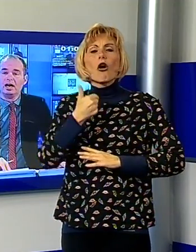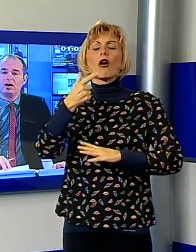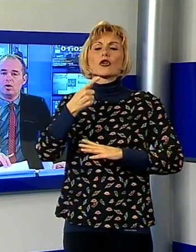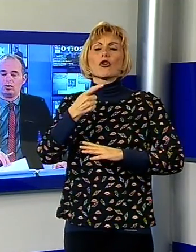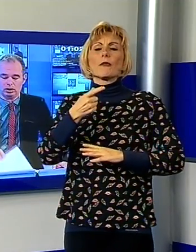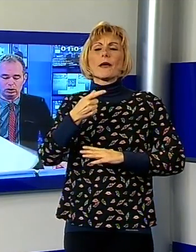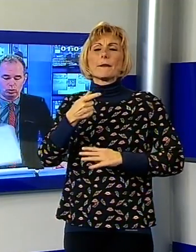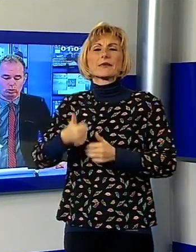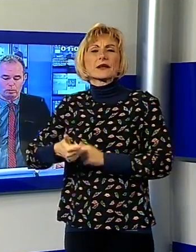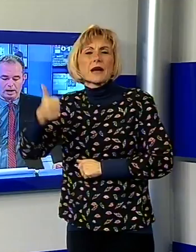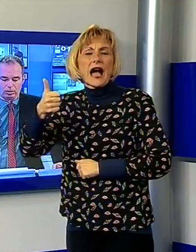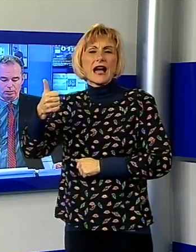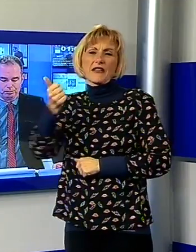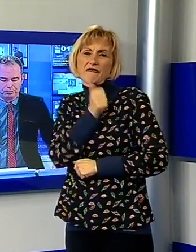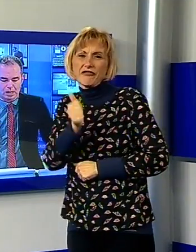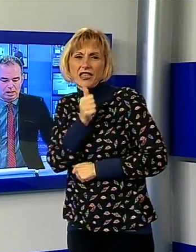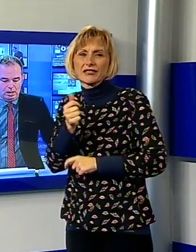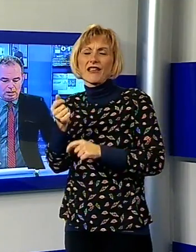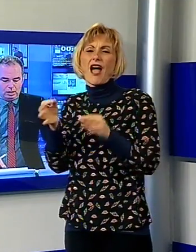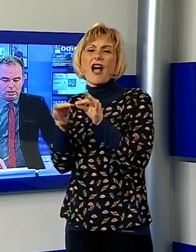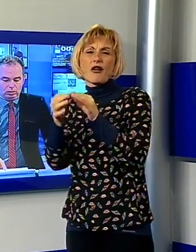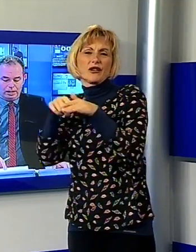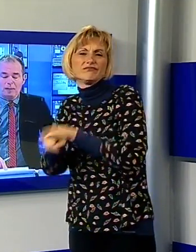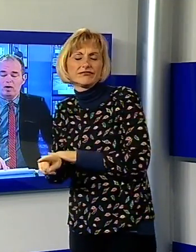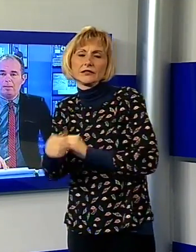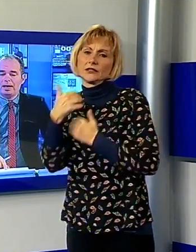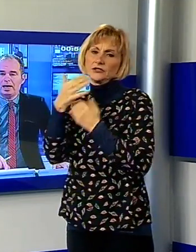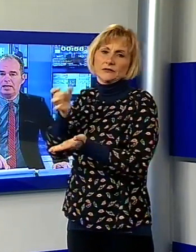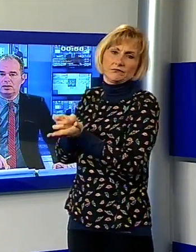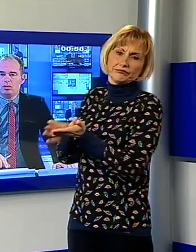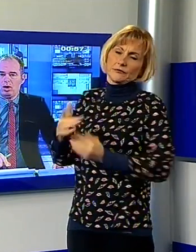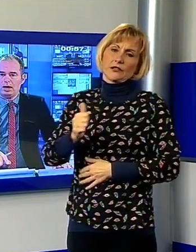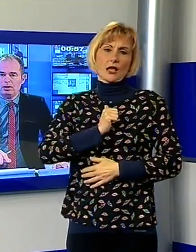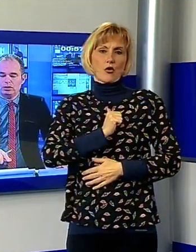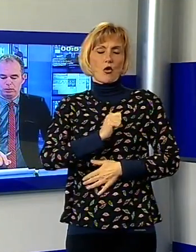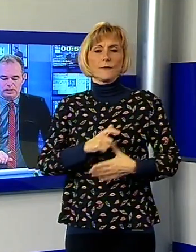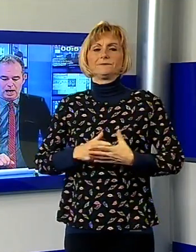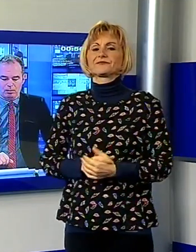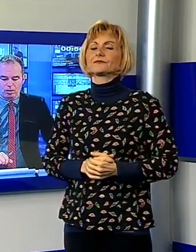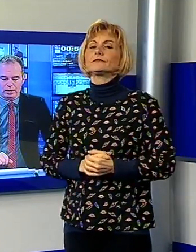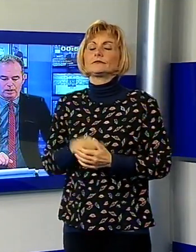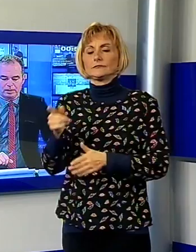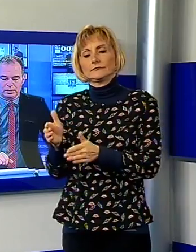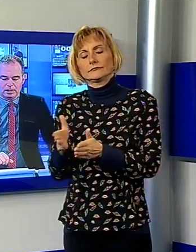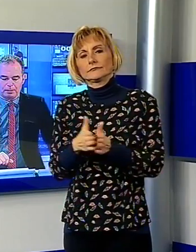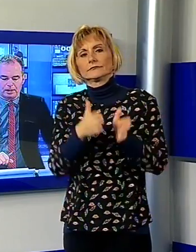accordi sotto banco. Torniamo a parlare di scuola, ma ci spostiamo in Versilia per la